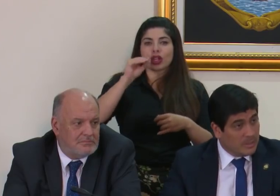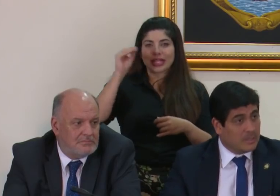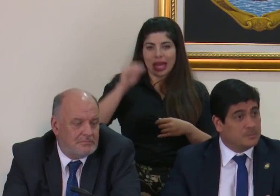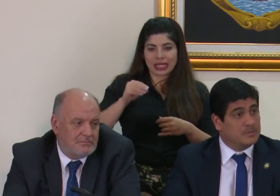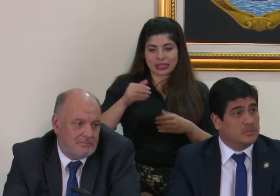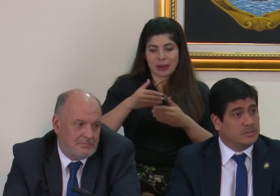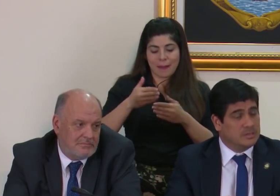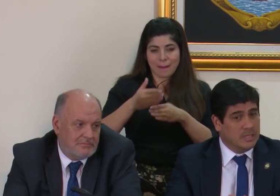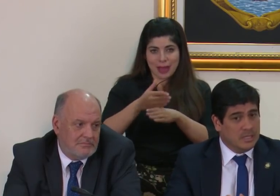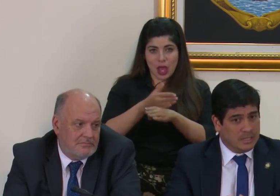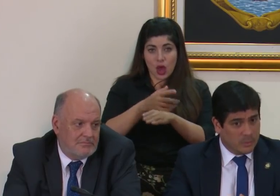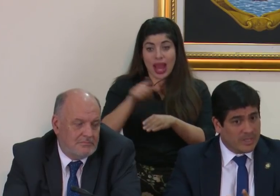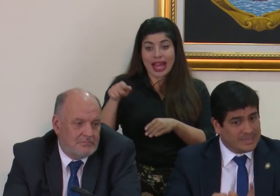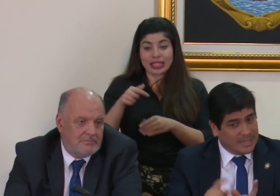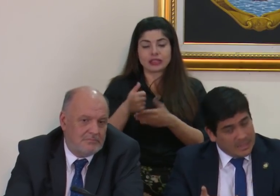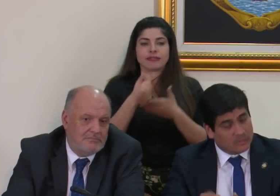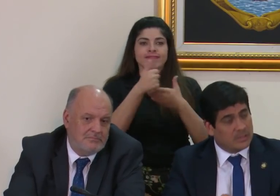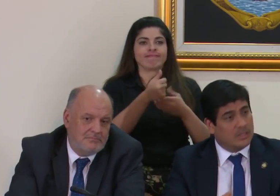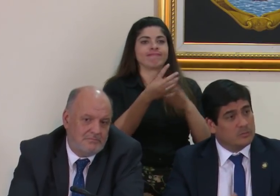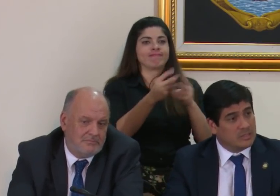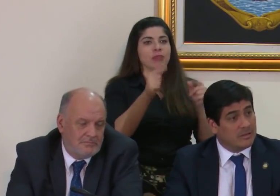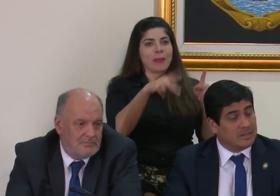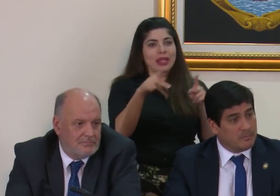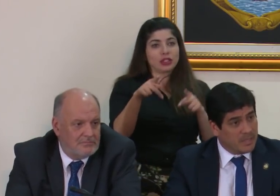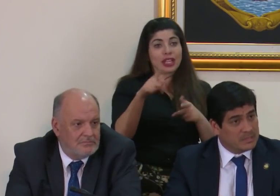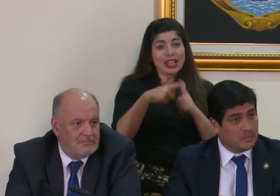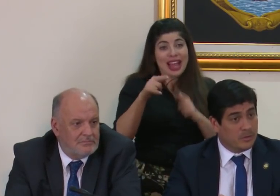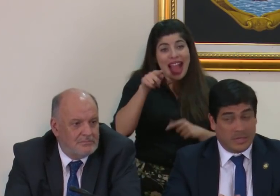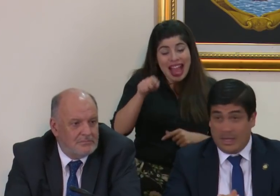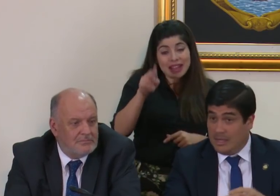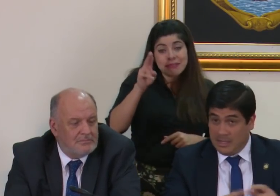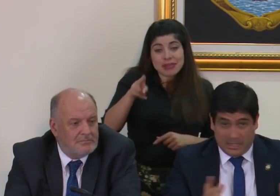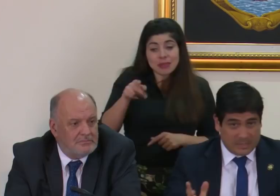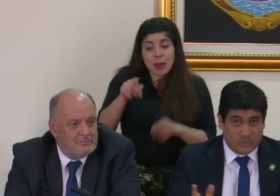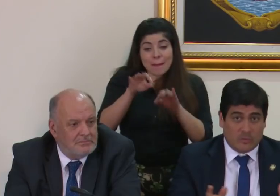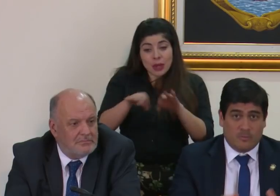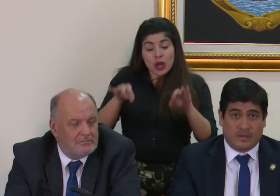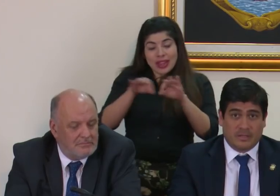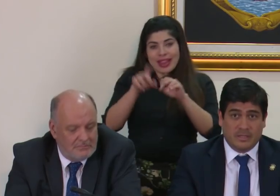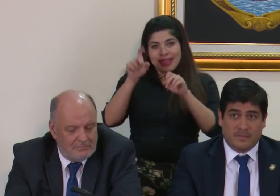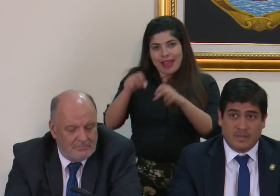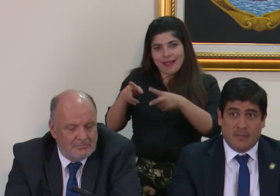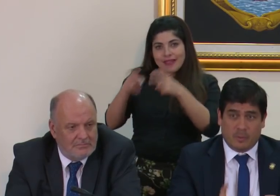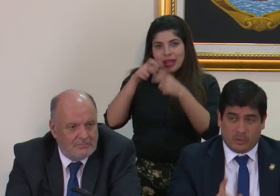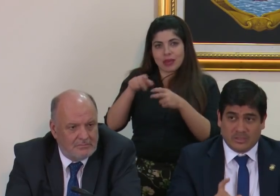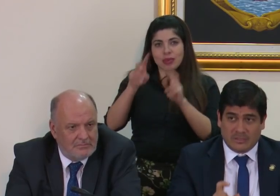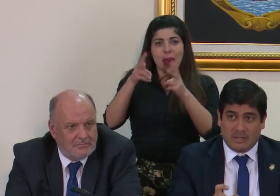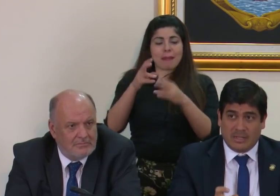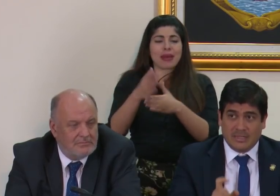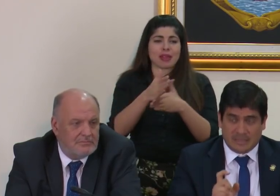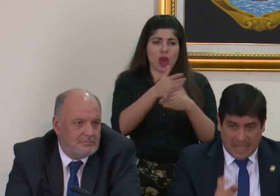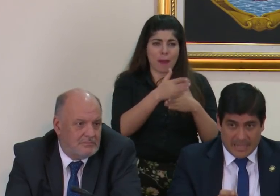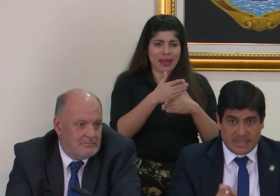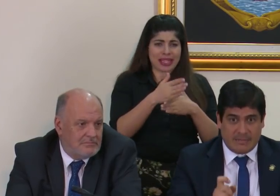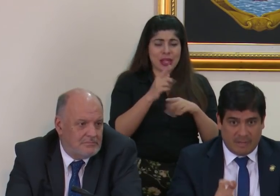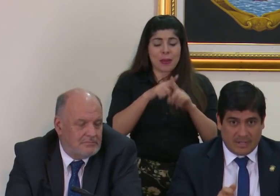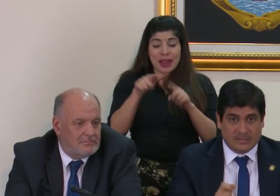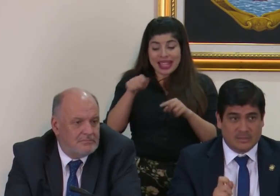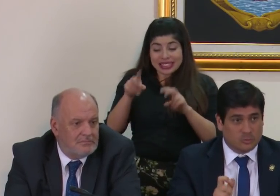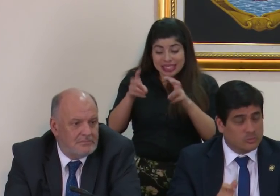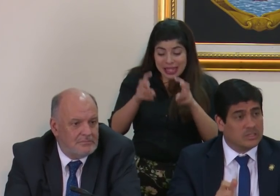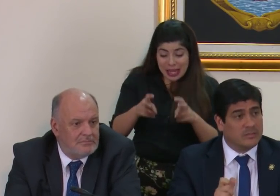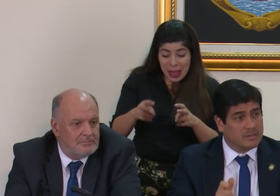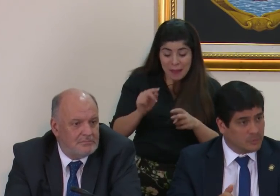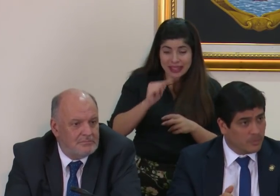para resolverle a las personas y creo que es ahí donde tenemos que llevar también esa prioridad y que es una compartida pero creo que esas realidades hay que